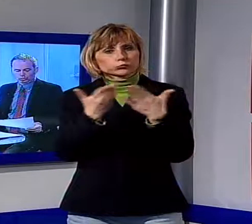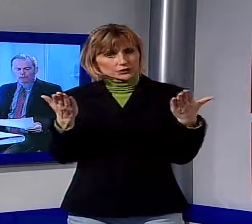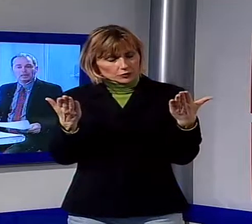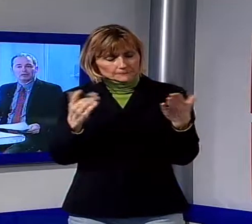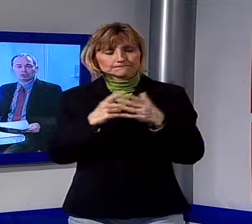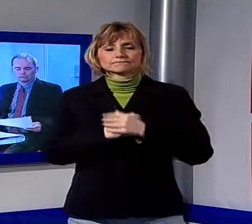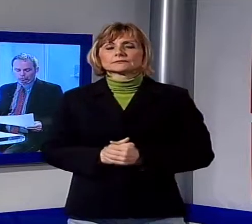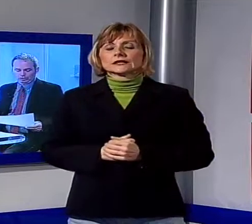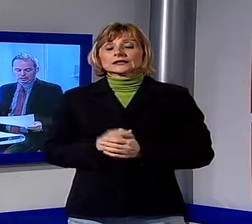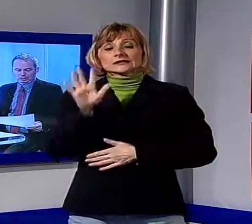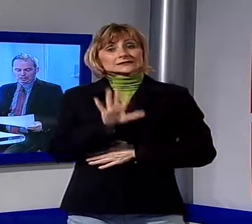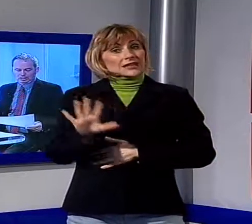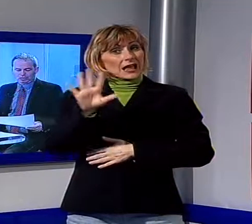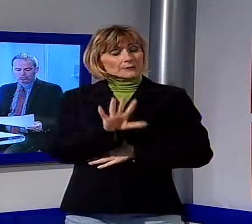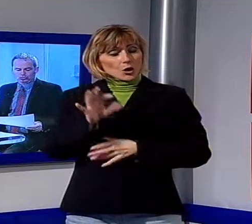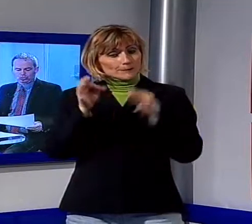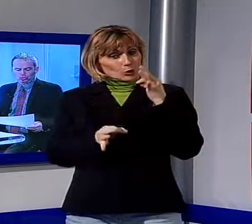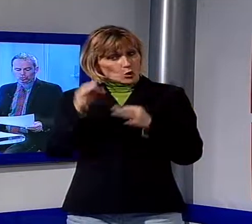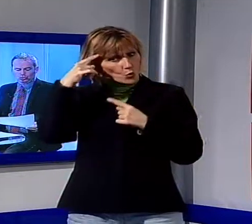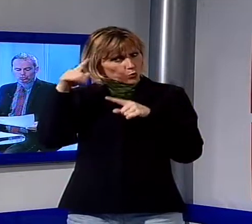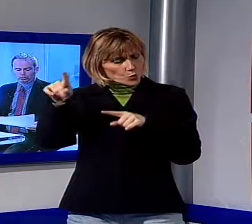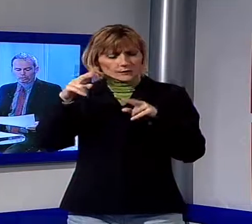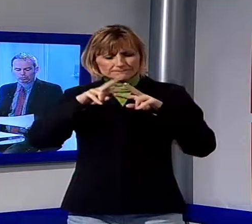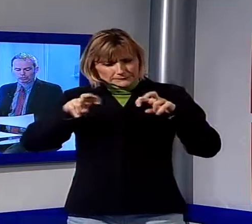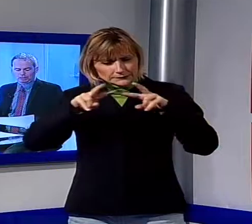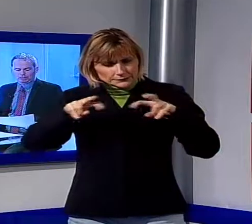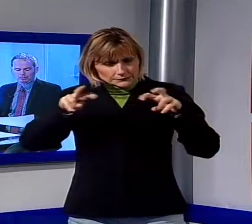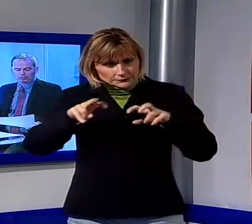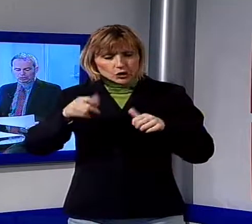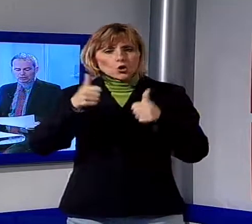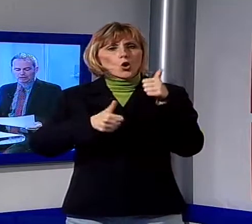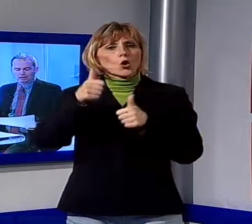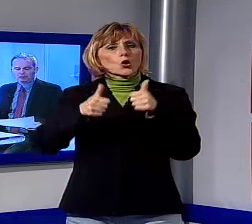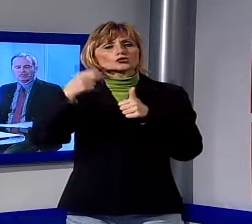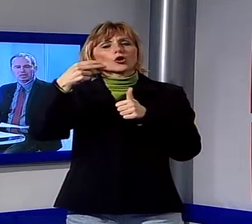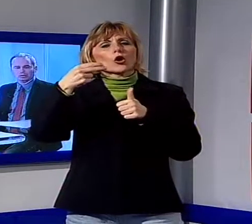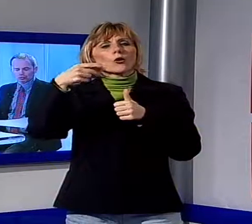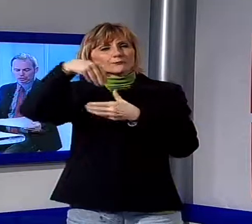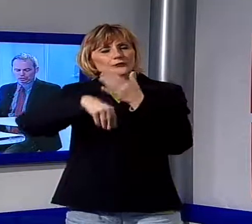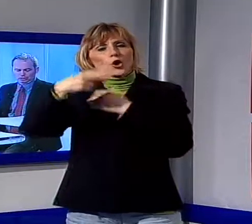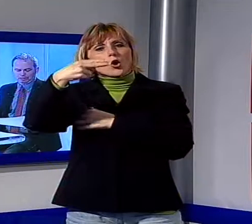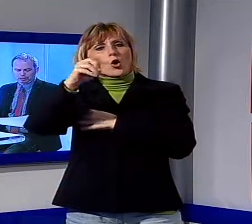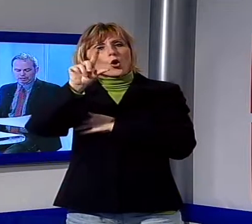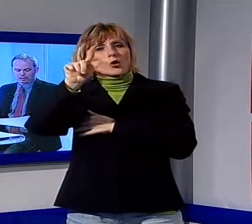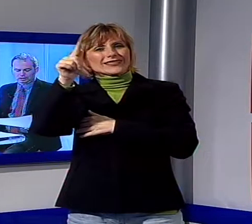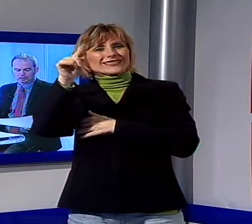trapelato, la Procura starebbe indagando su un concorso emanato dall'azienda partecipata per l'assunzione di personale addetto all